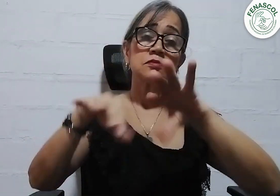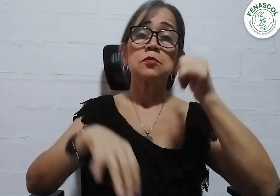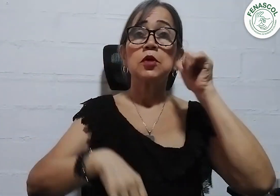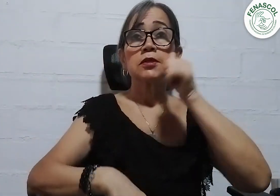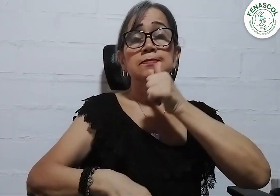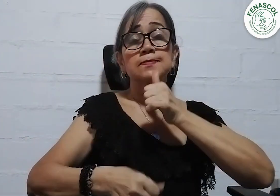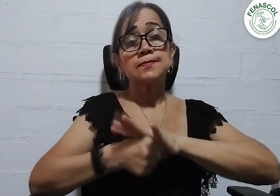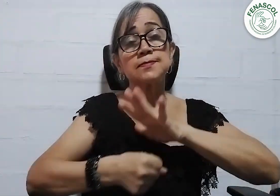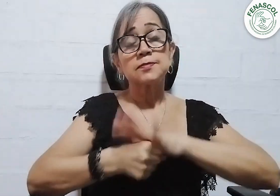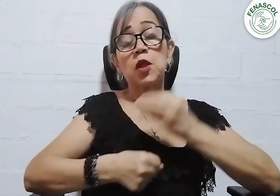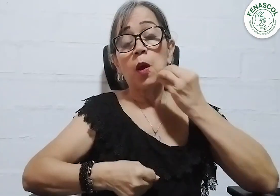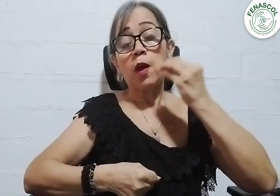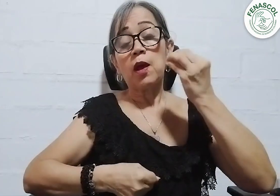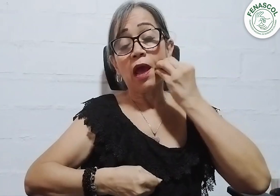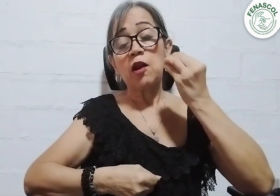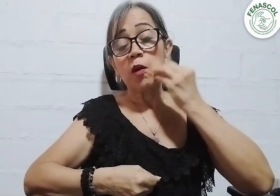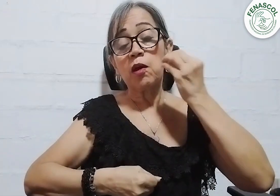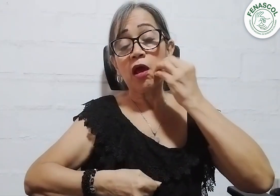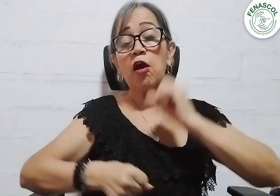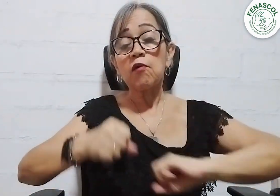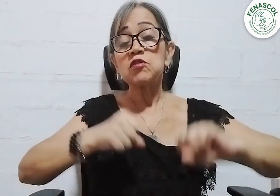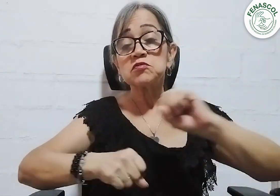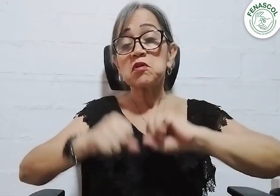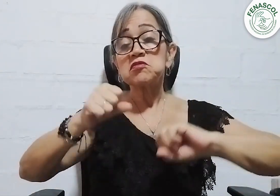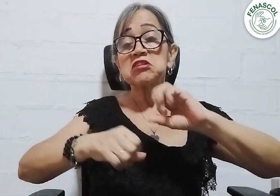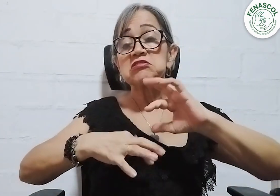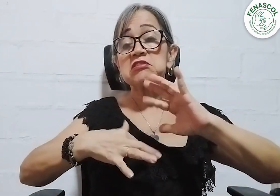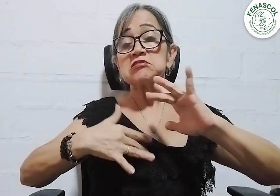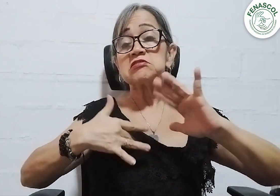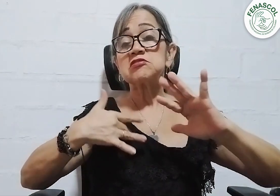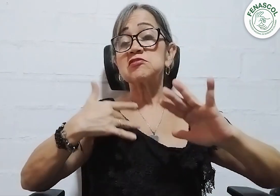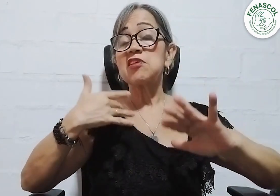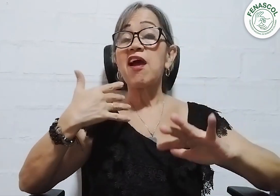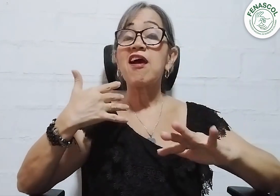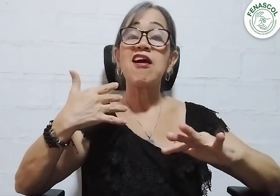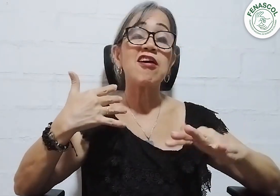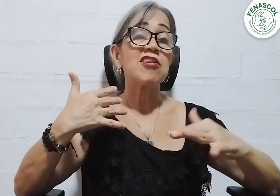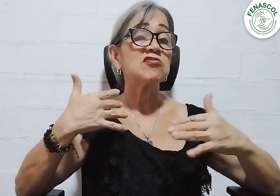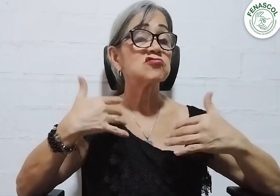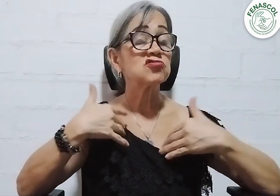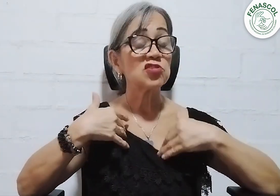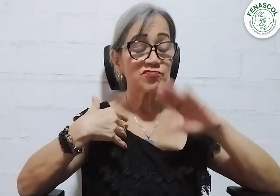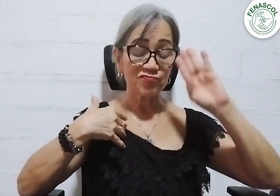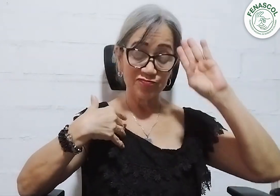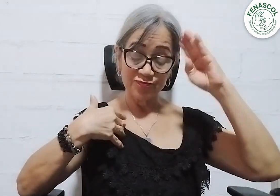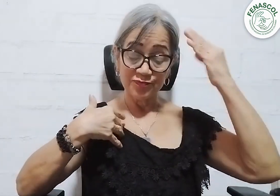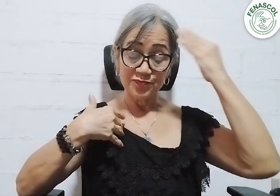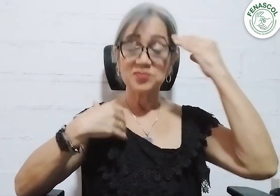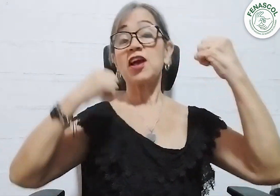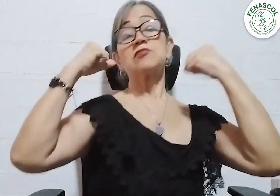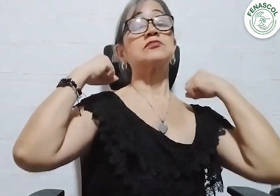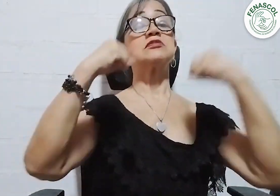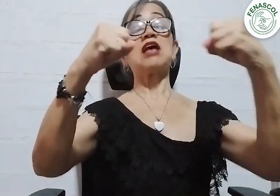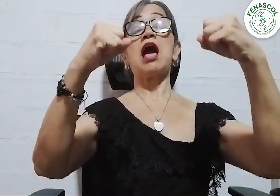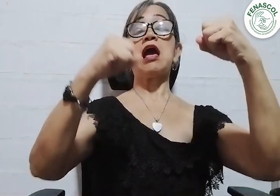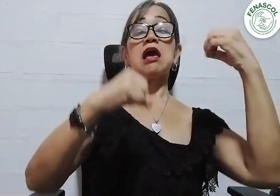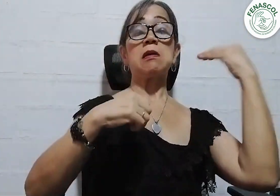dedicarse al hogar, hasta que tomaron la valentía y la decisión de mostrarse como iguales ante los hombres. Evidenciaron su